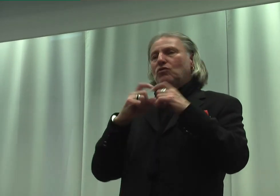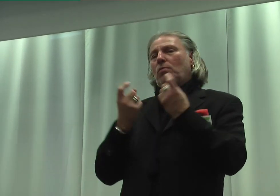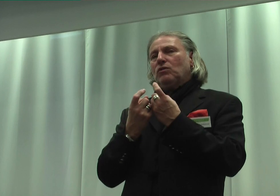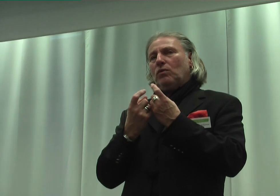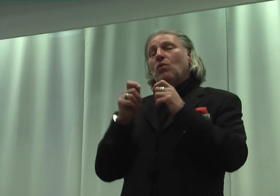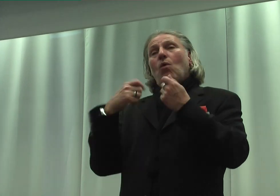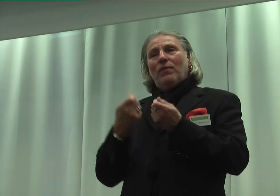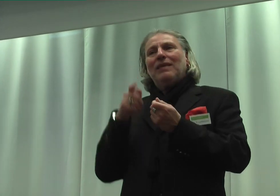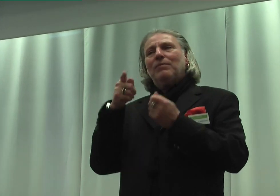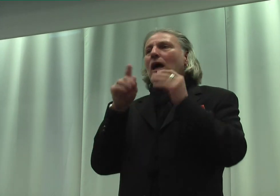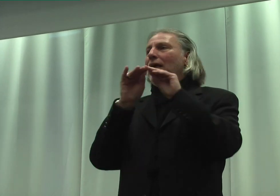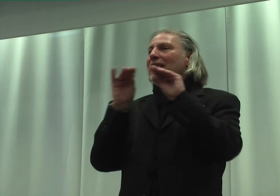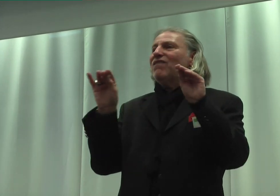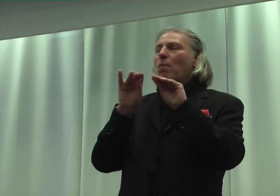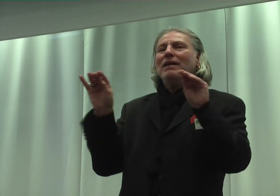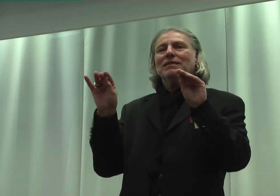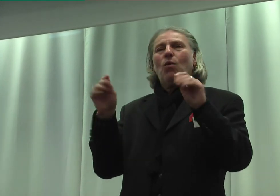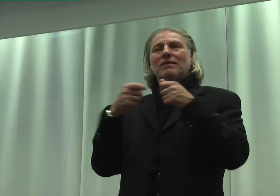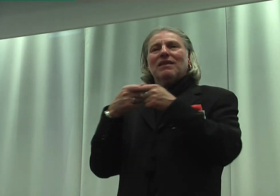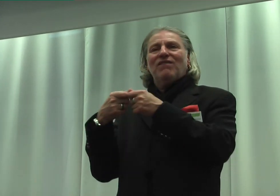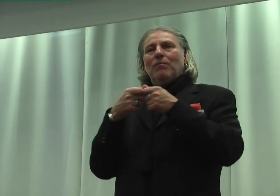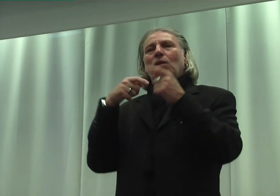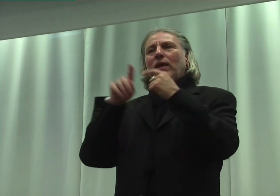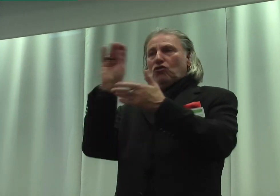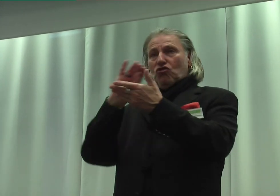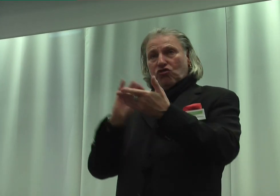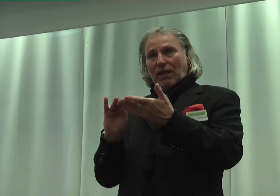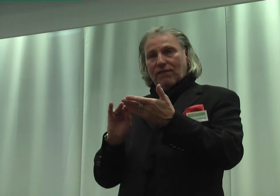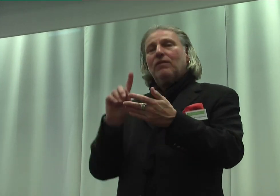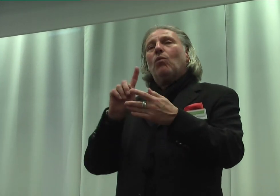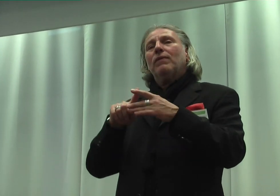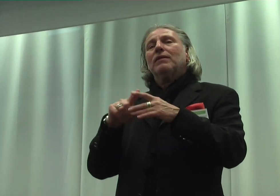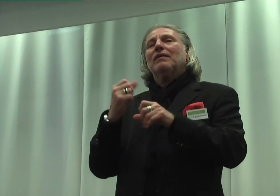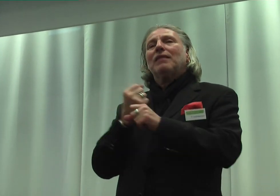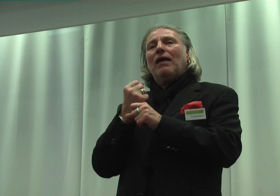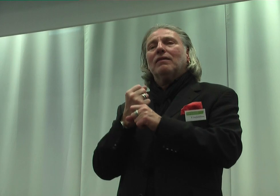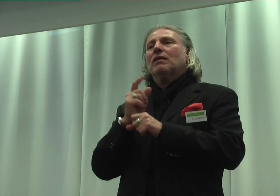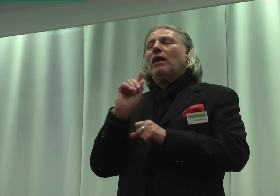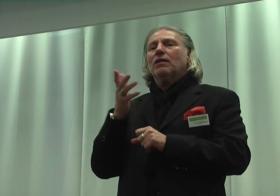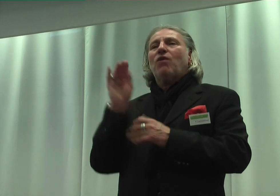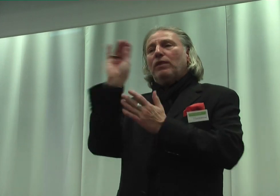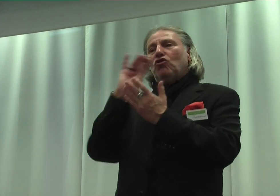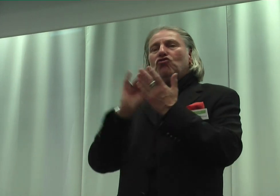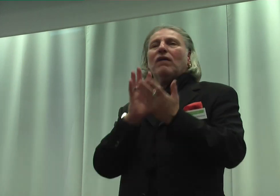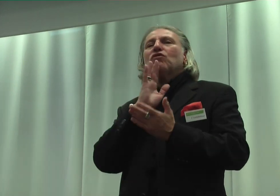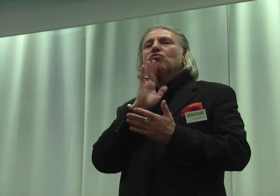Weise Informationsvermittlung in Schrift sowie der Tätigkeit und Schrift-Sprach-Görnchen-Rückhalt.